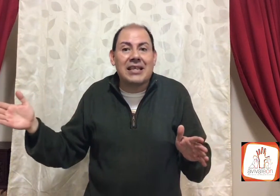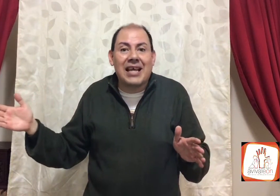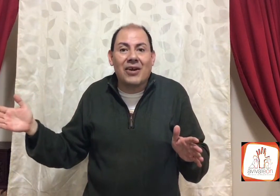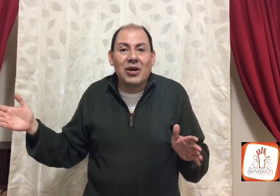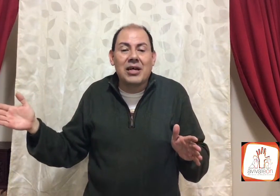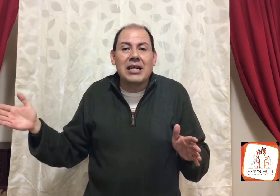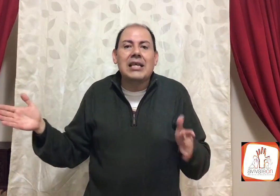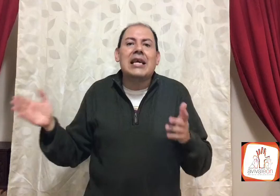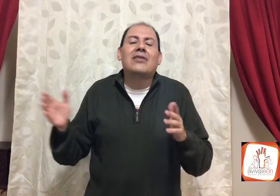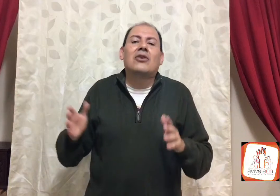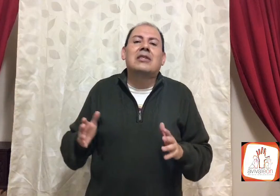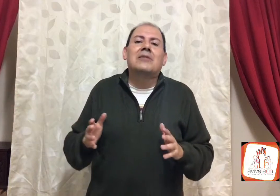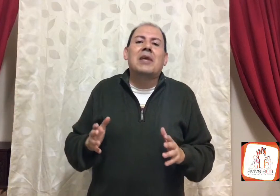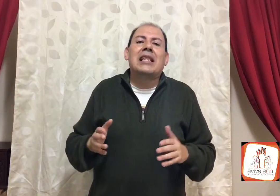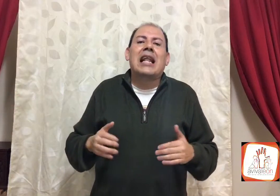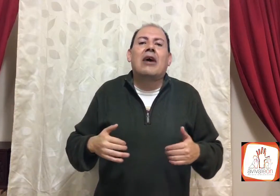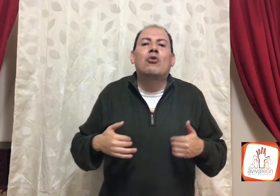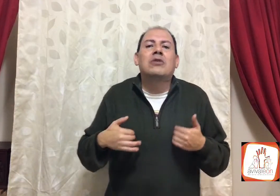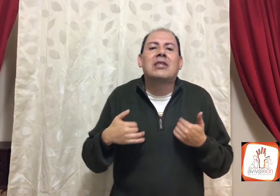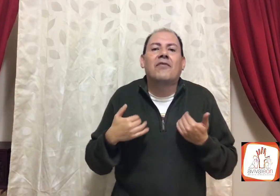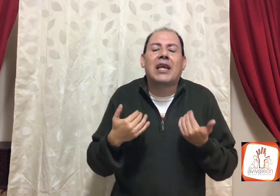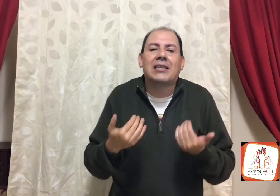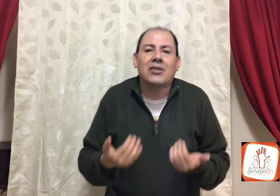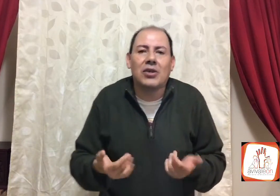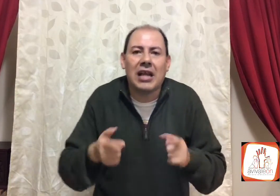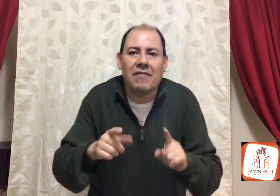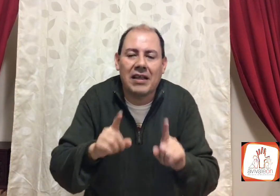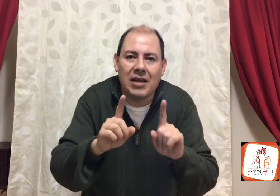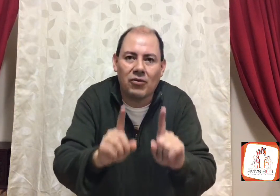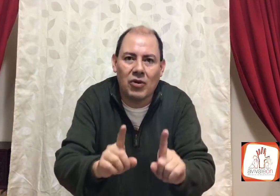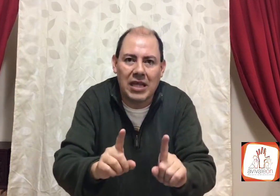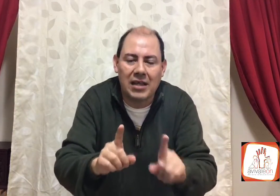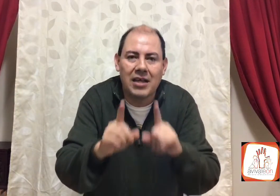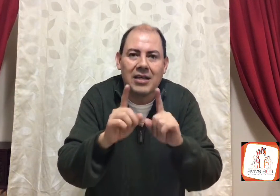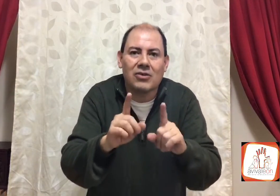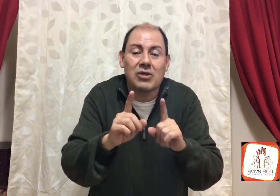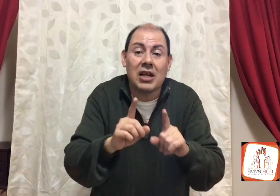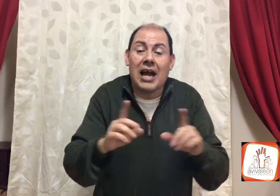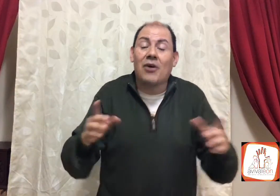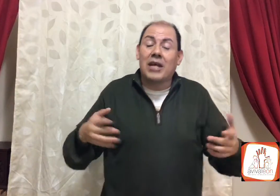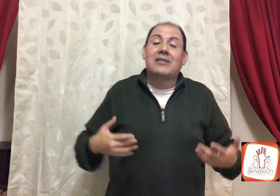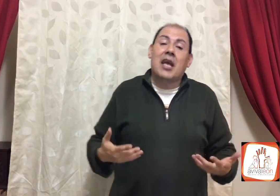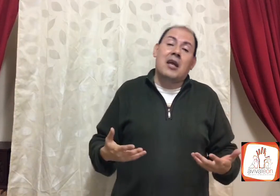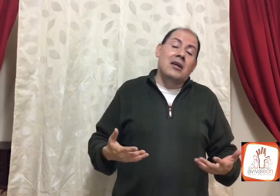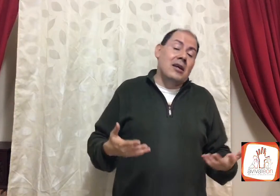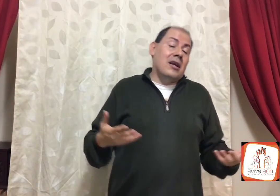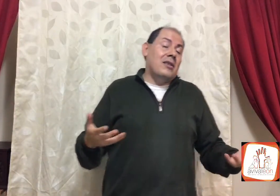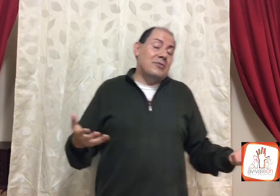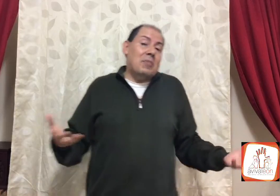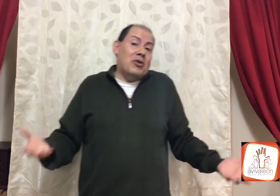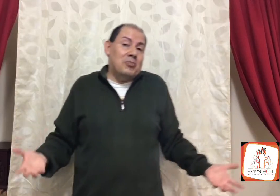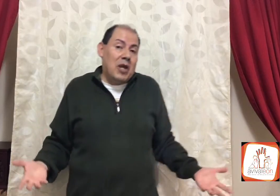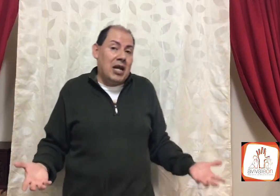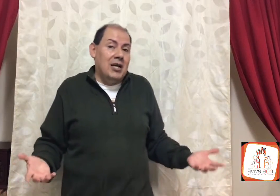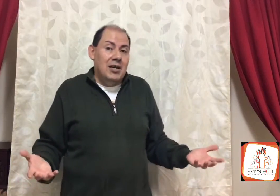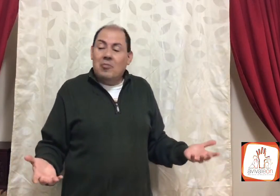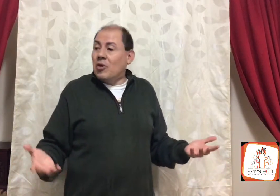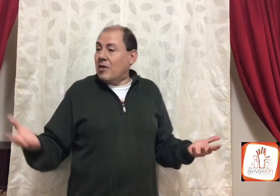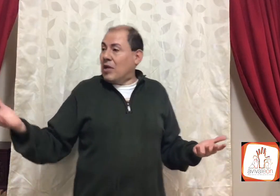dinero, y entonces viene la justificación de la falta de autoridad, escuchen, ahora sé, que Dios me prospera, porque mira